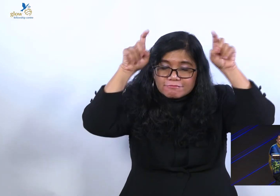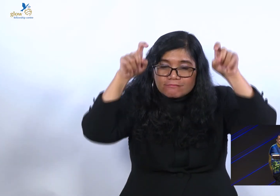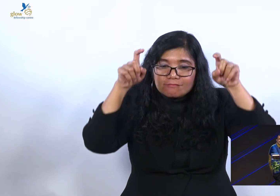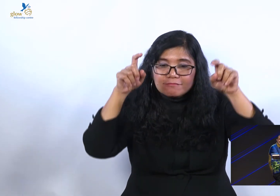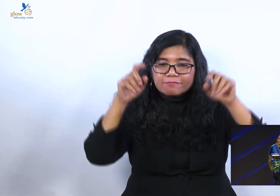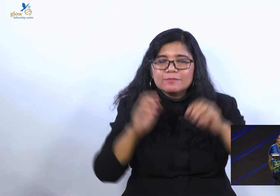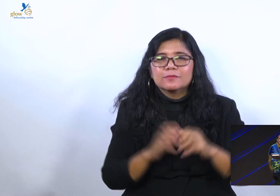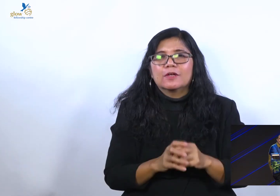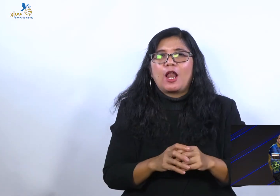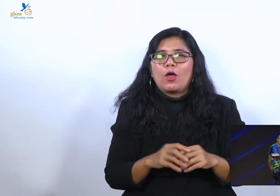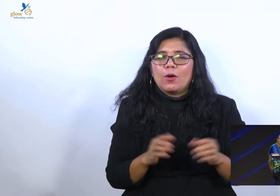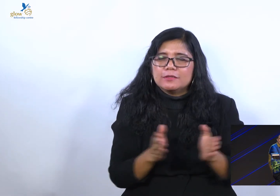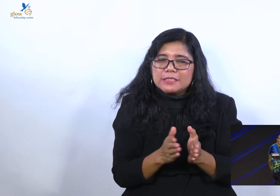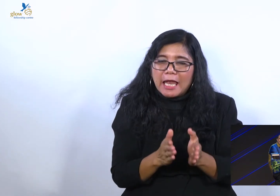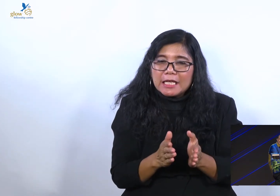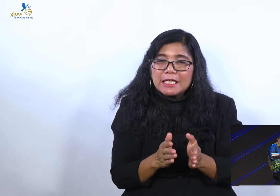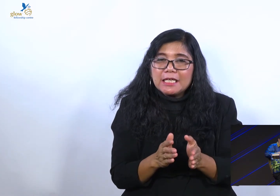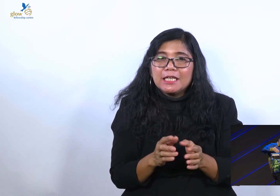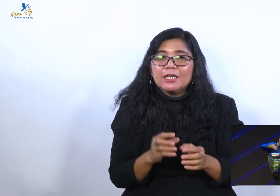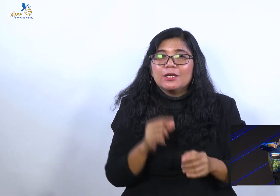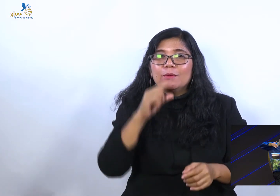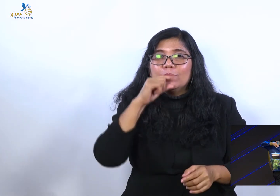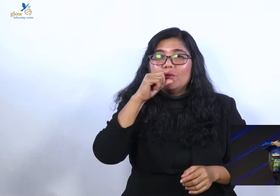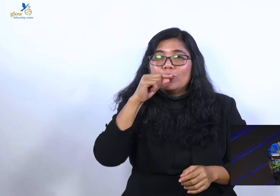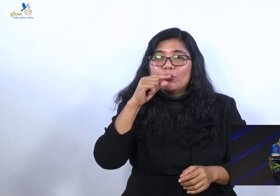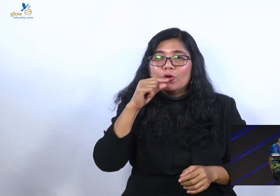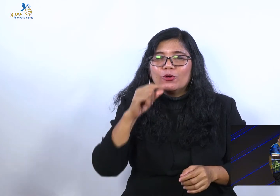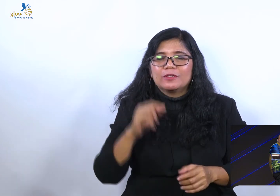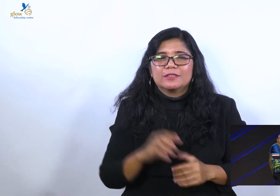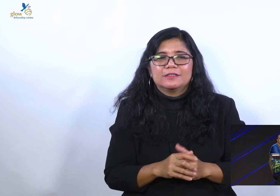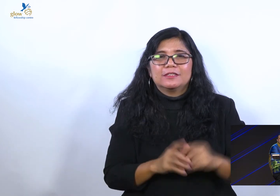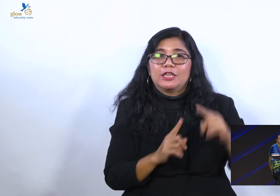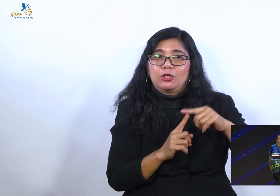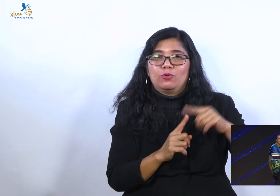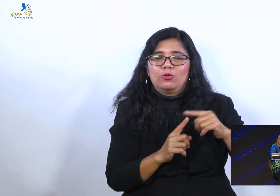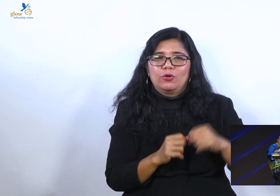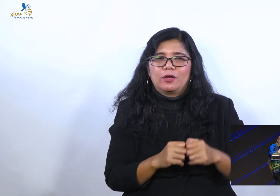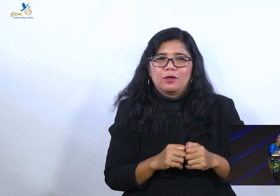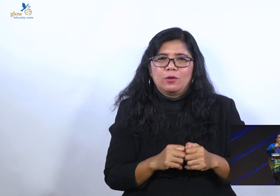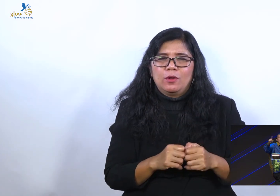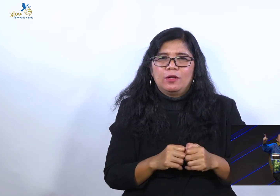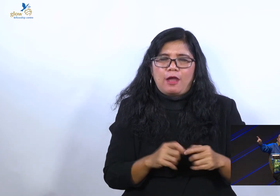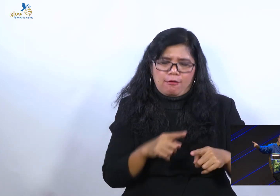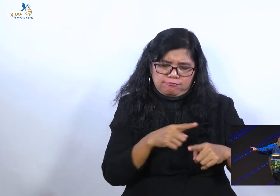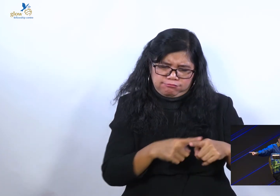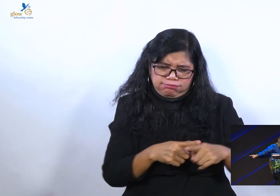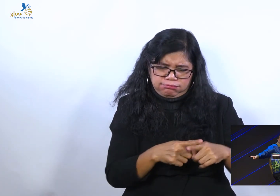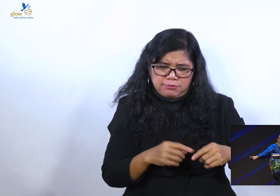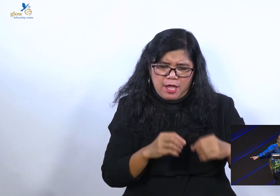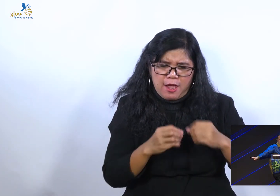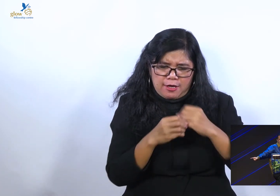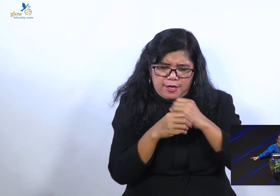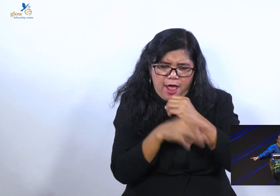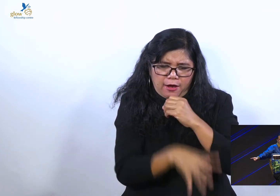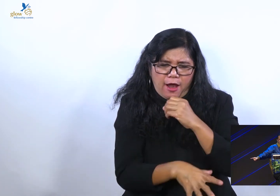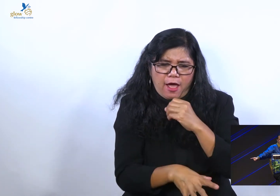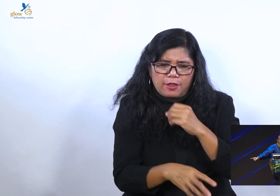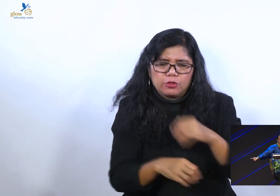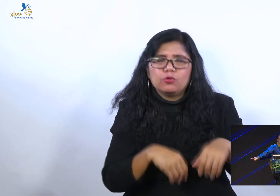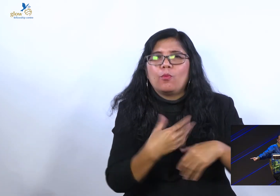Jelas ya. Dan waktu darah tertumpah, darah itu memeteraikan,